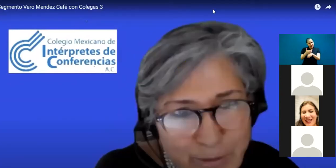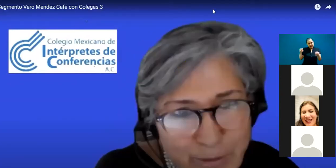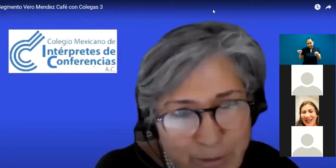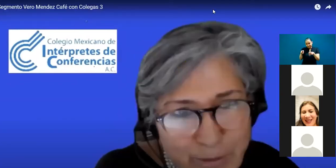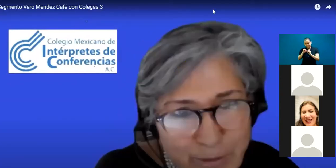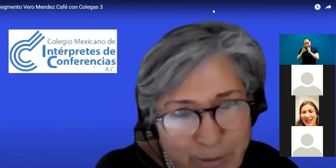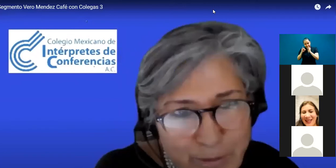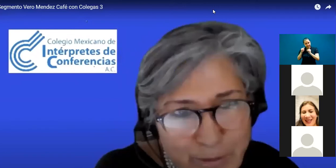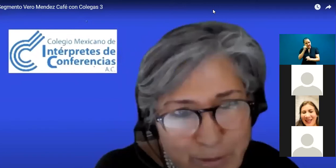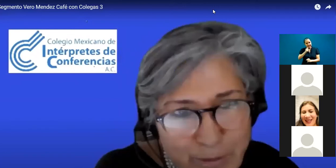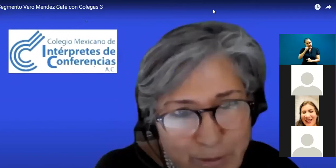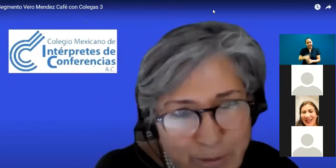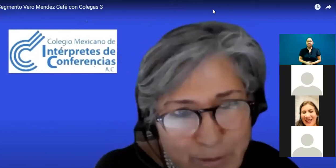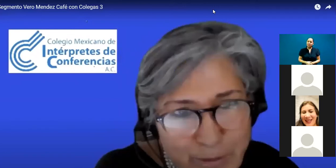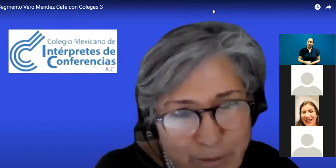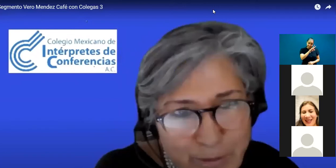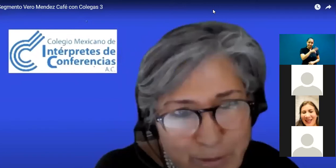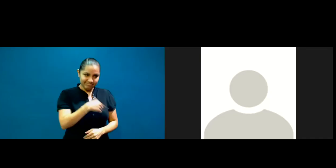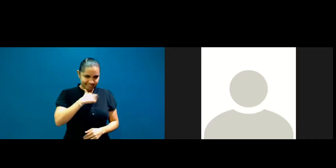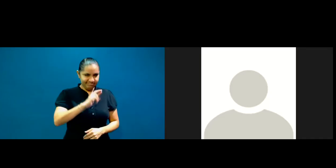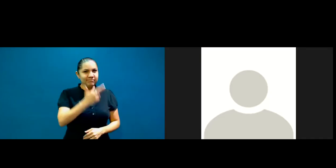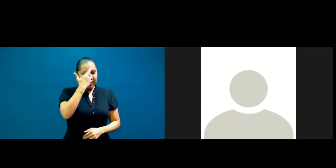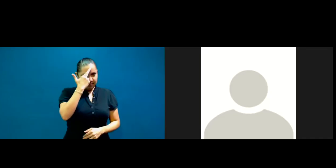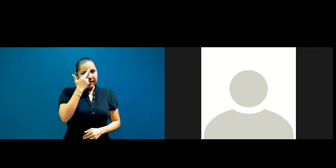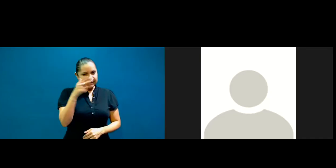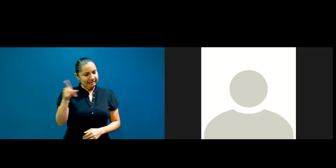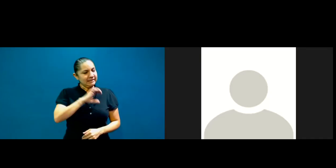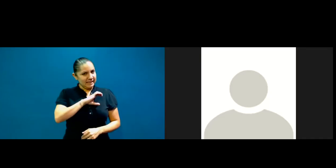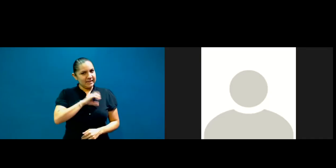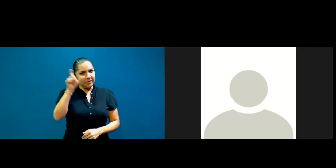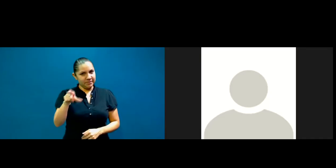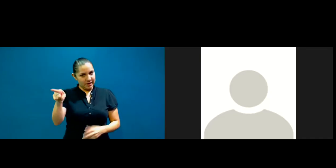¿verdad? Muy querido, maestro también mío, muy querido. Gracias.